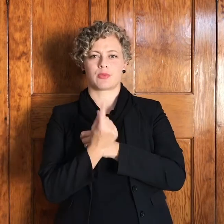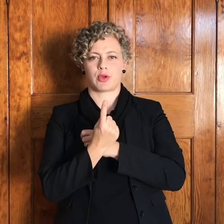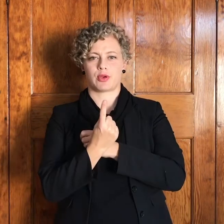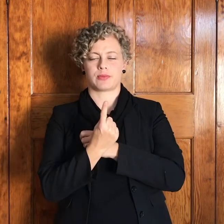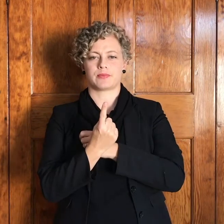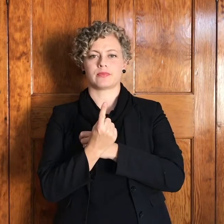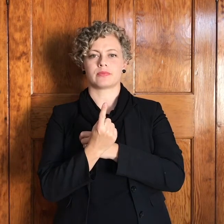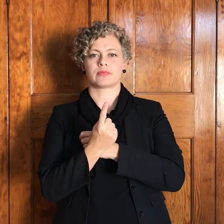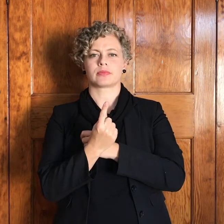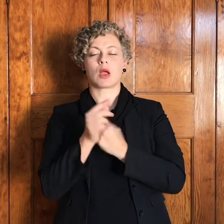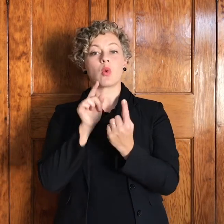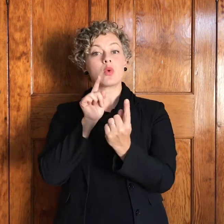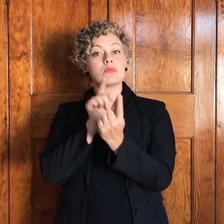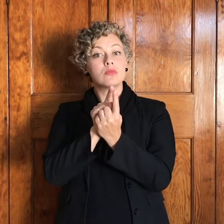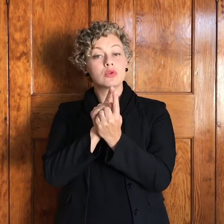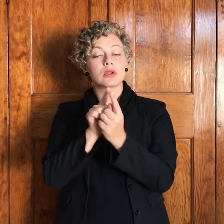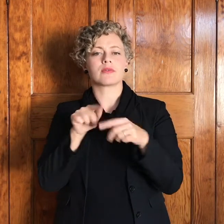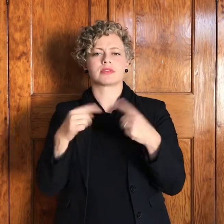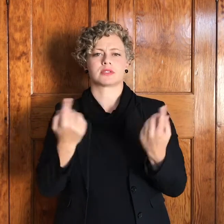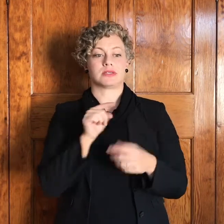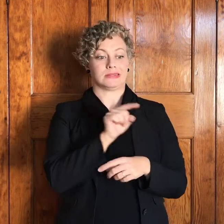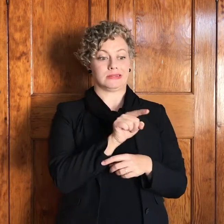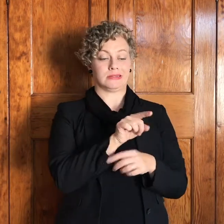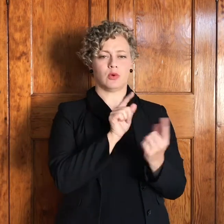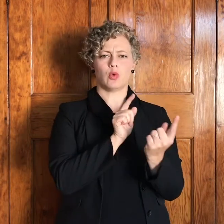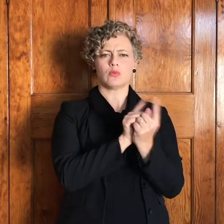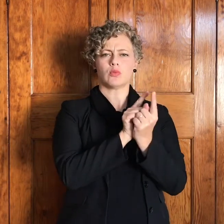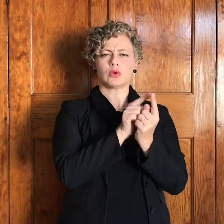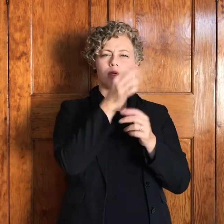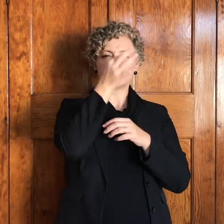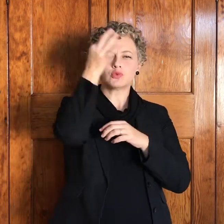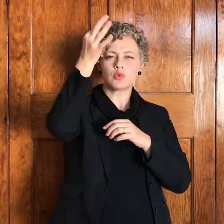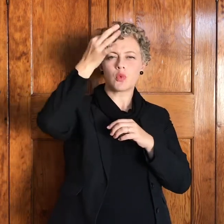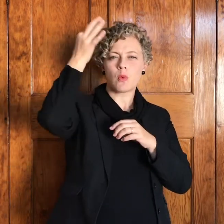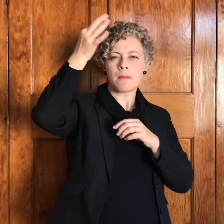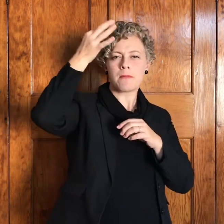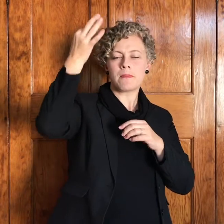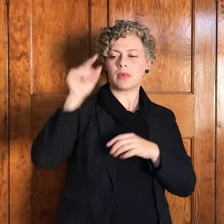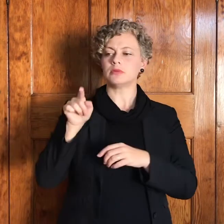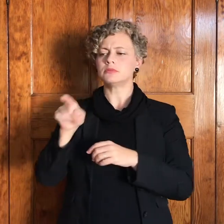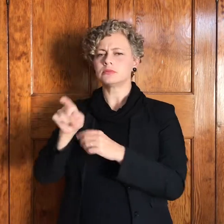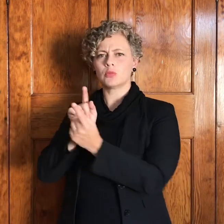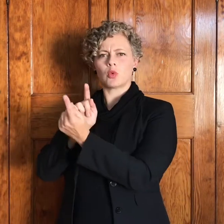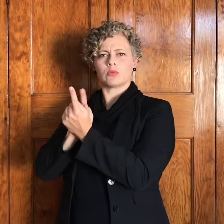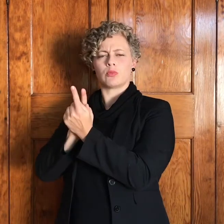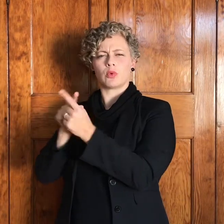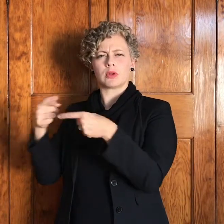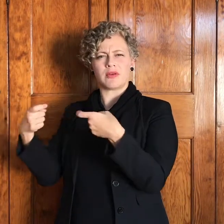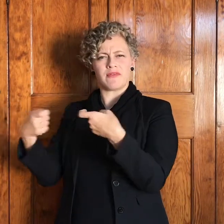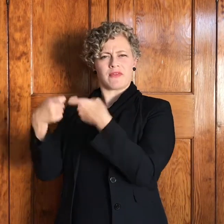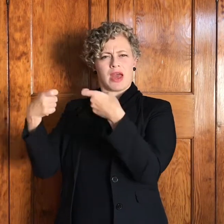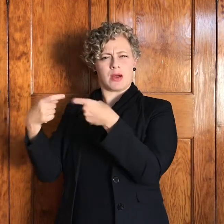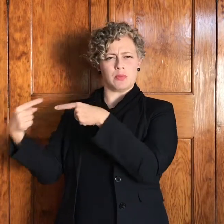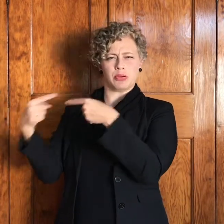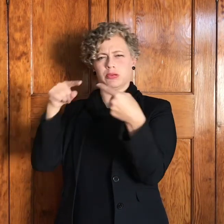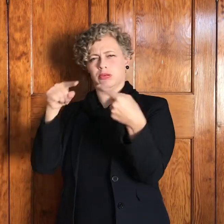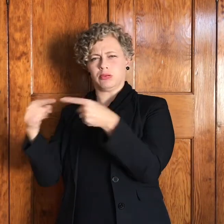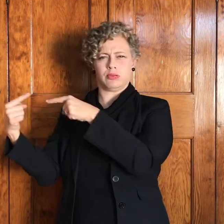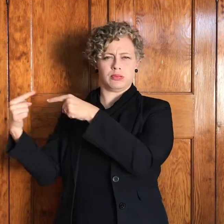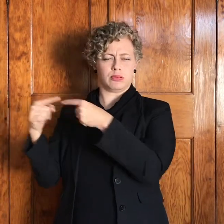ene is sy sachte droom. Die ane ene is sy geveg. In al twee word vir hom gevra wie is